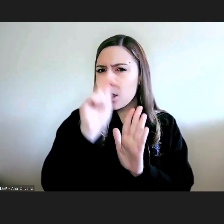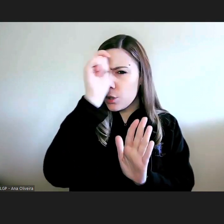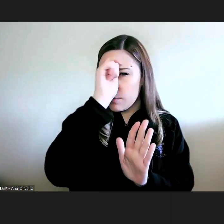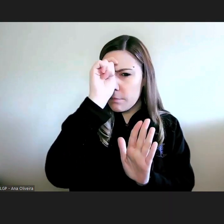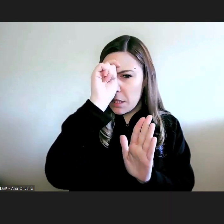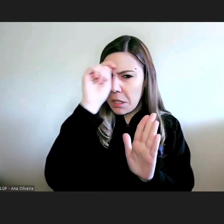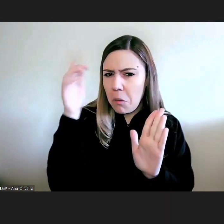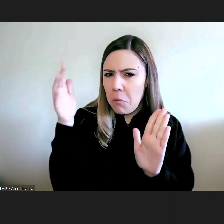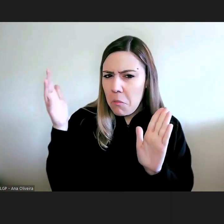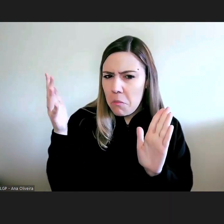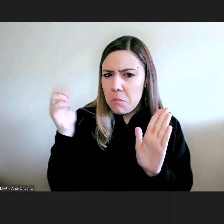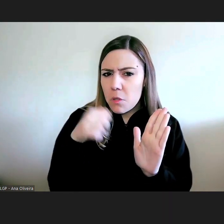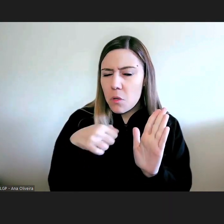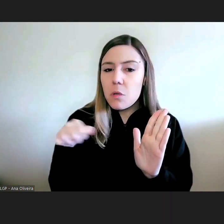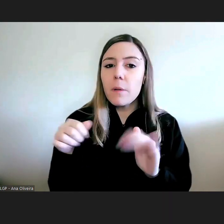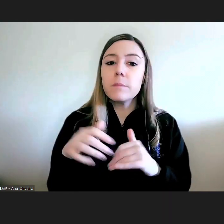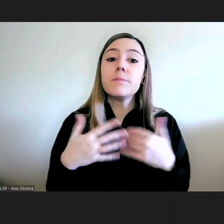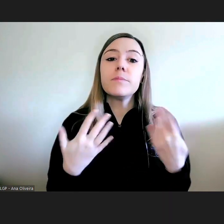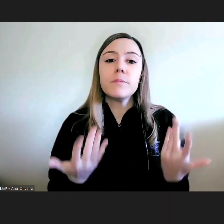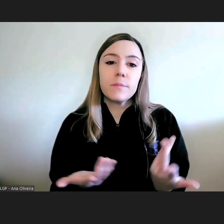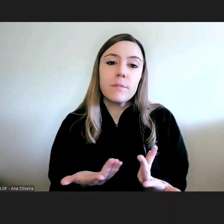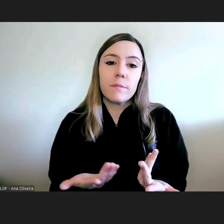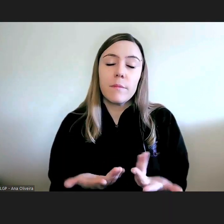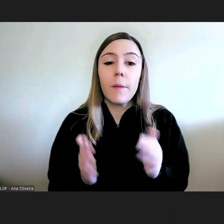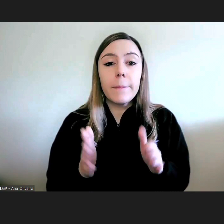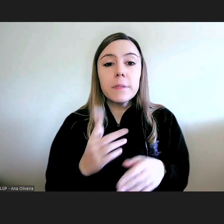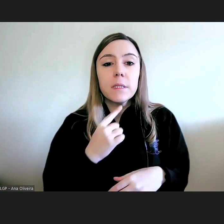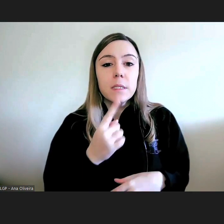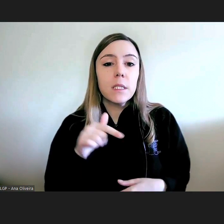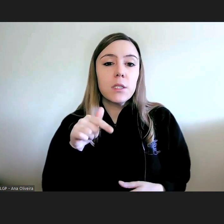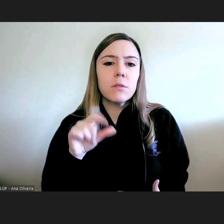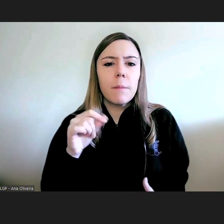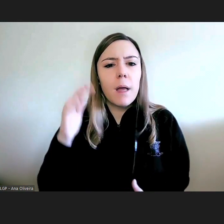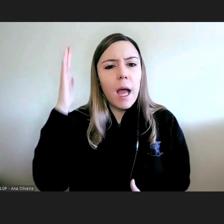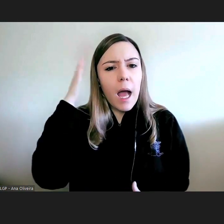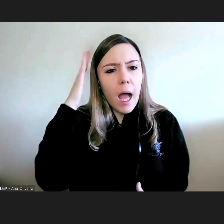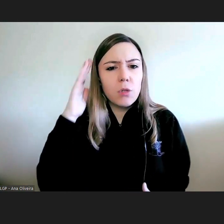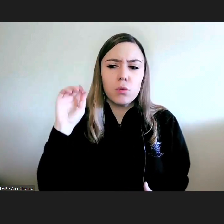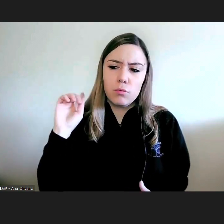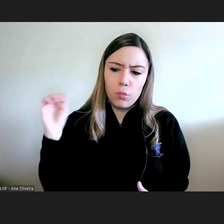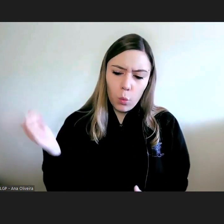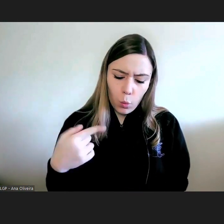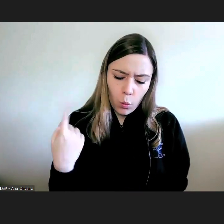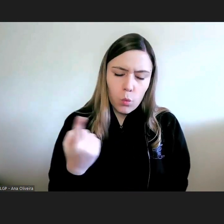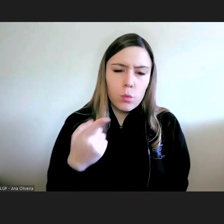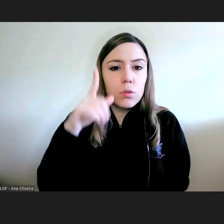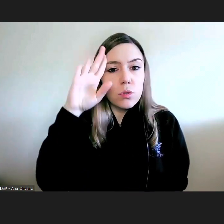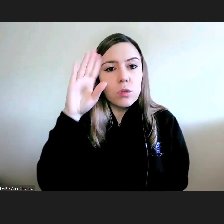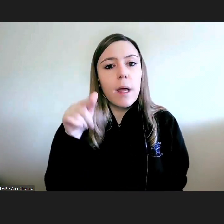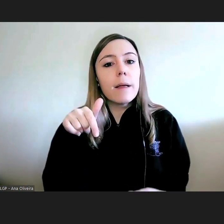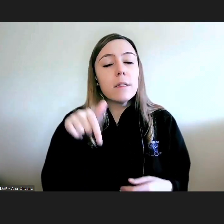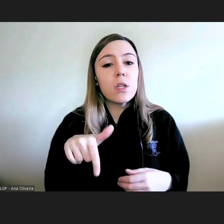e há que dizer isso e teremos todos consciência disso que este não é um desafio que esteja